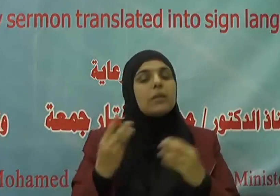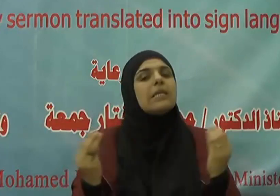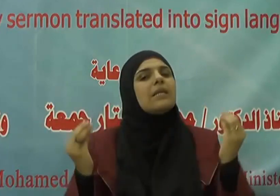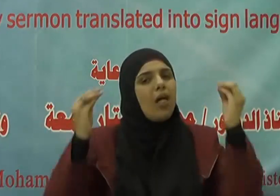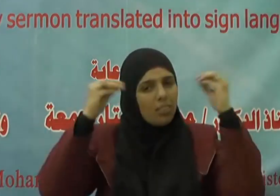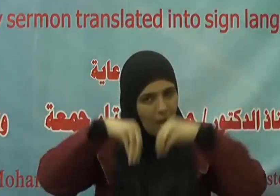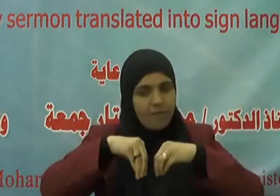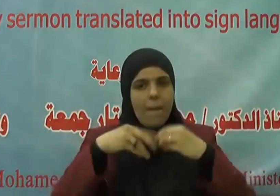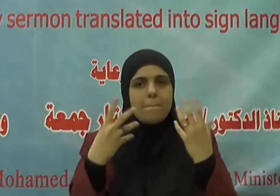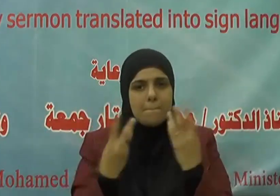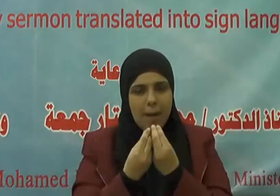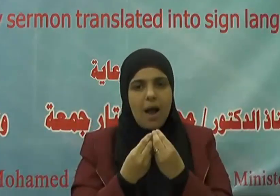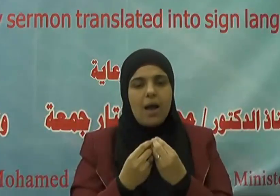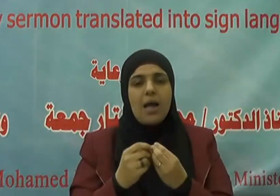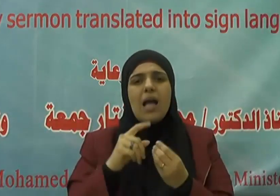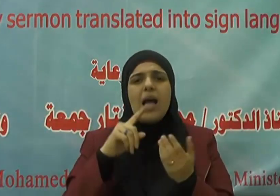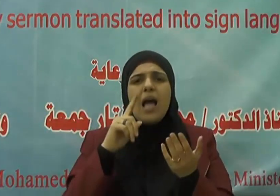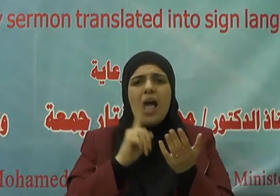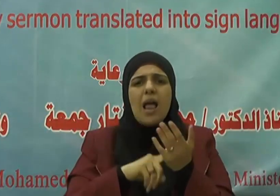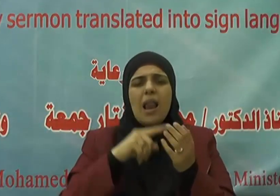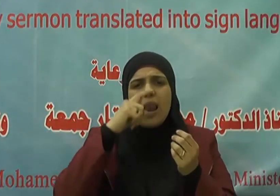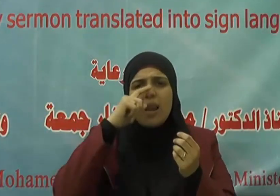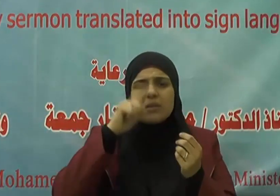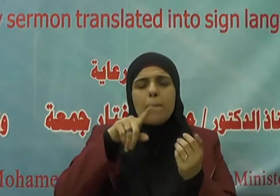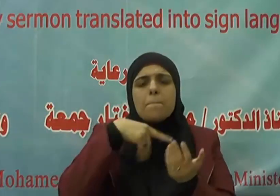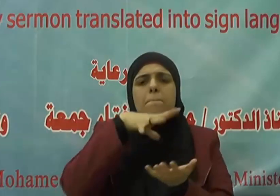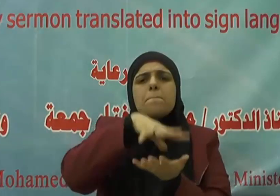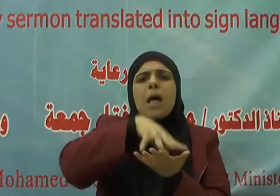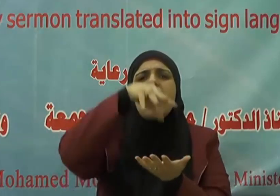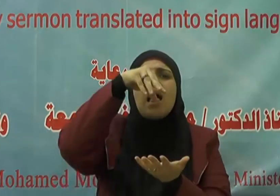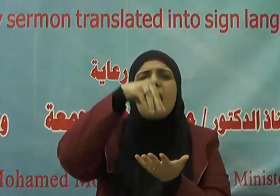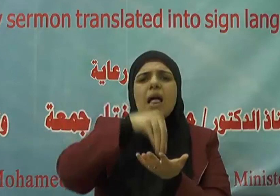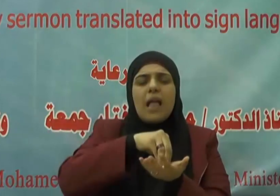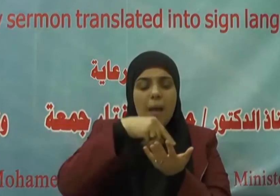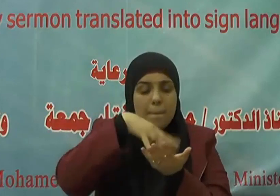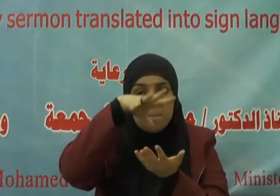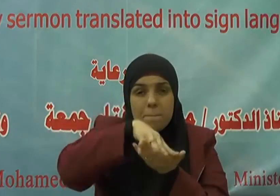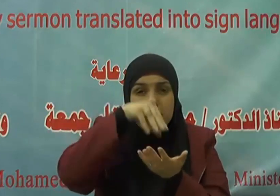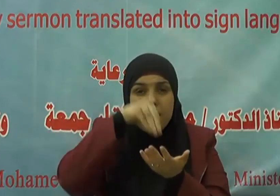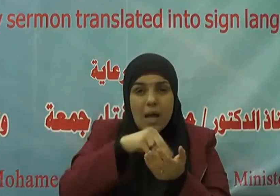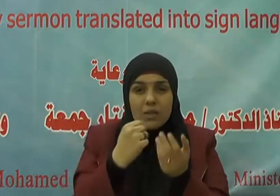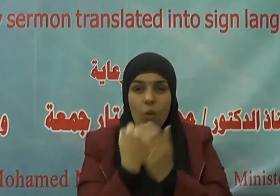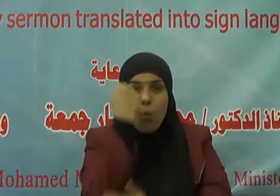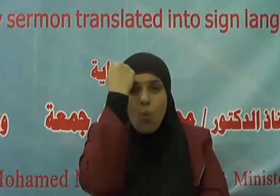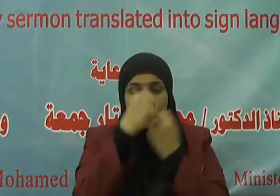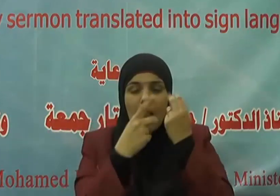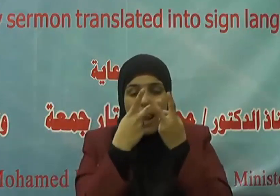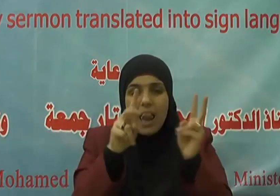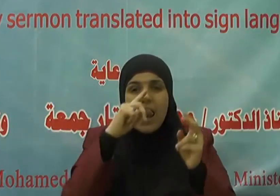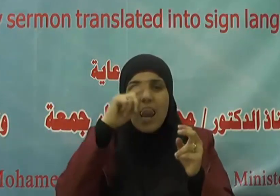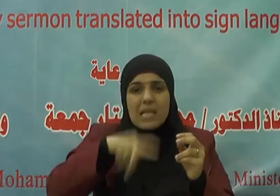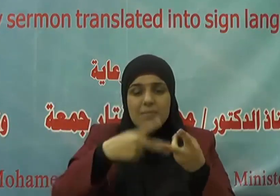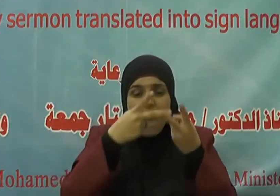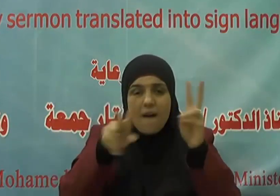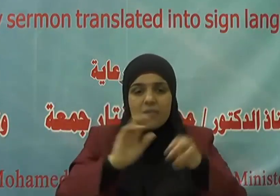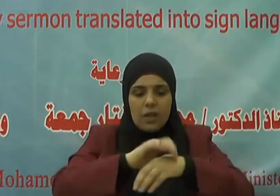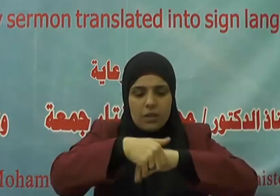أنه يسن بدء الوضوء بغسل اليدين ثلاثة